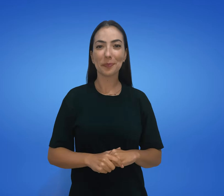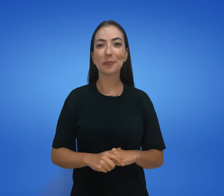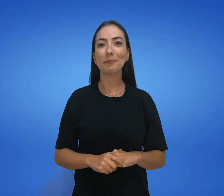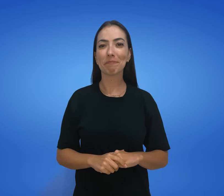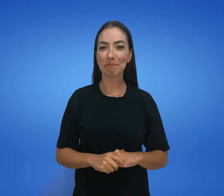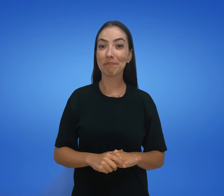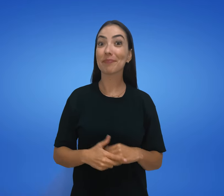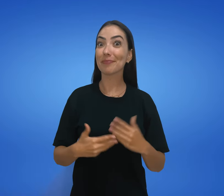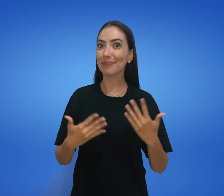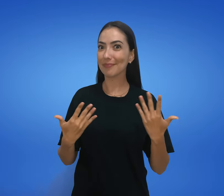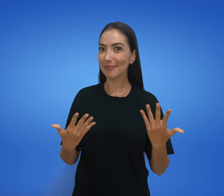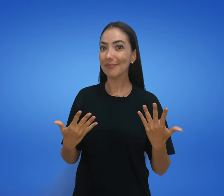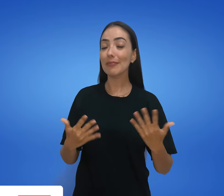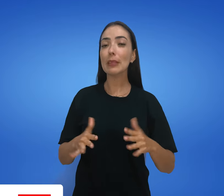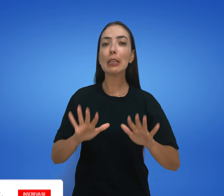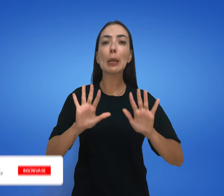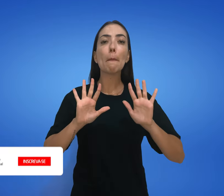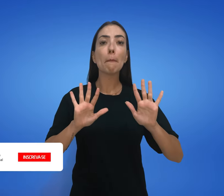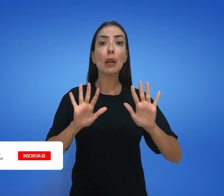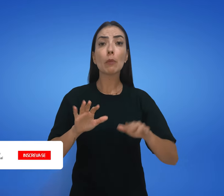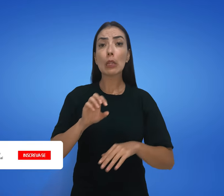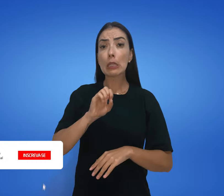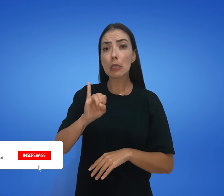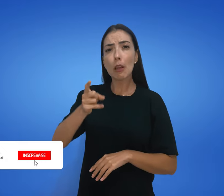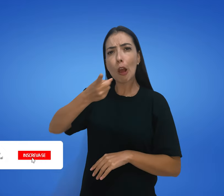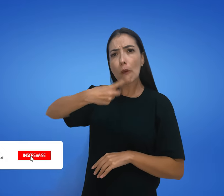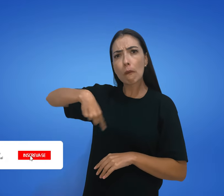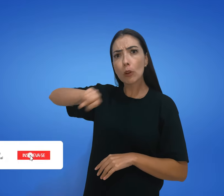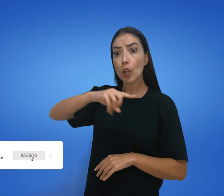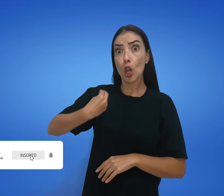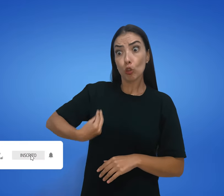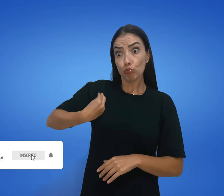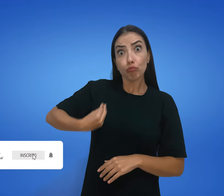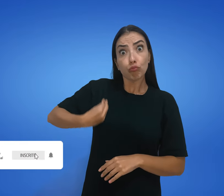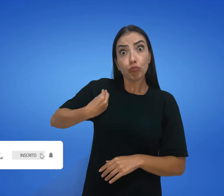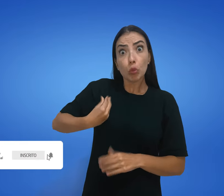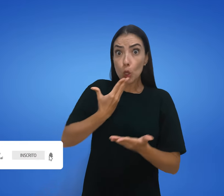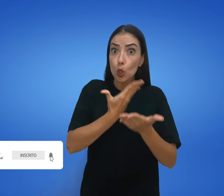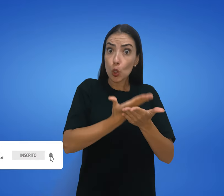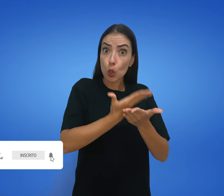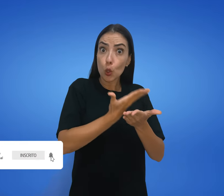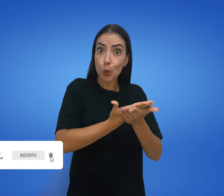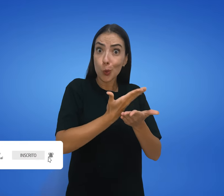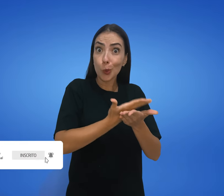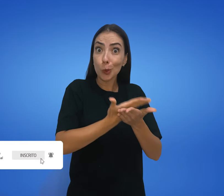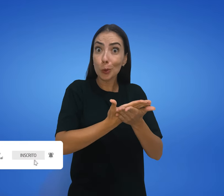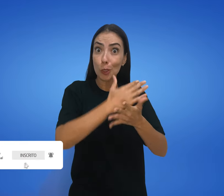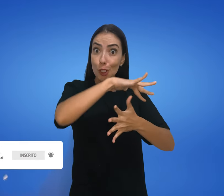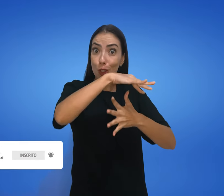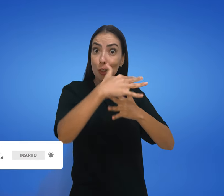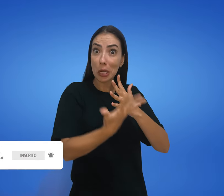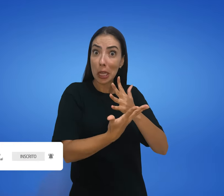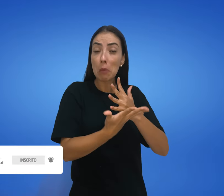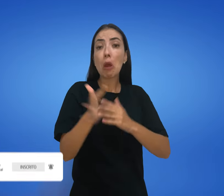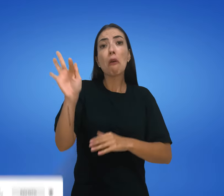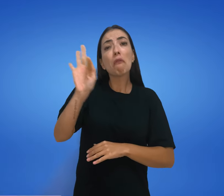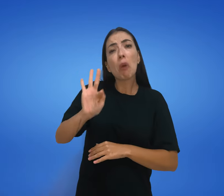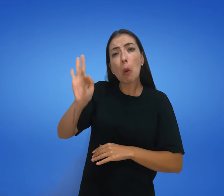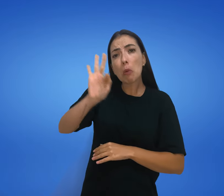Se você já tem o hábito de estudar libras ou então está estudando em uma faculdade ou curso ou em